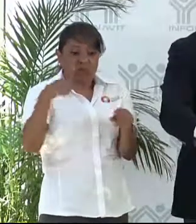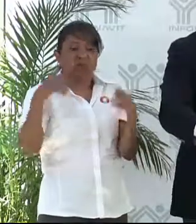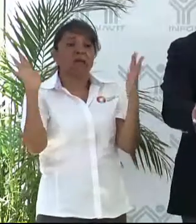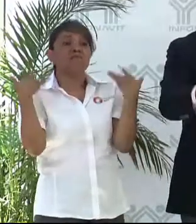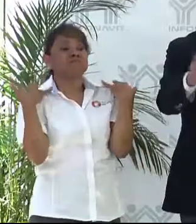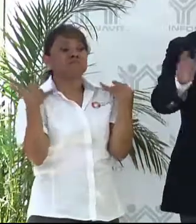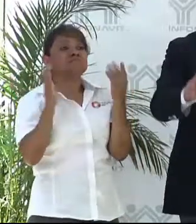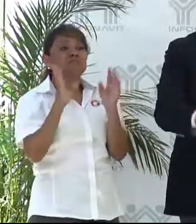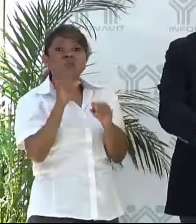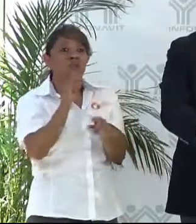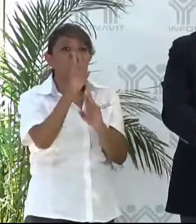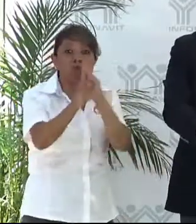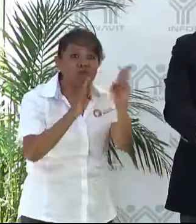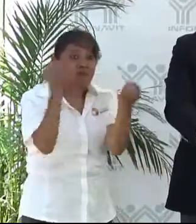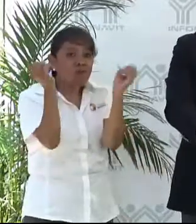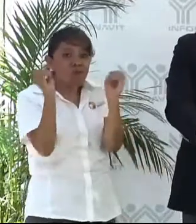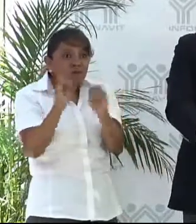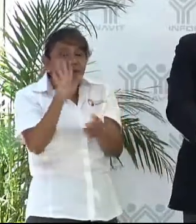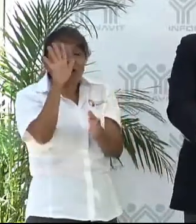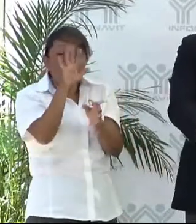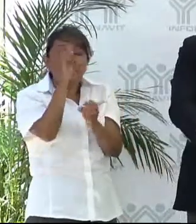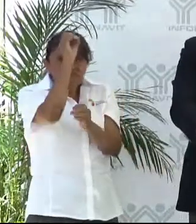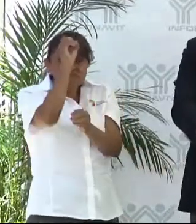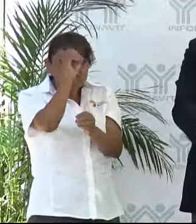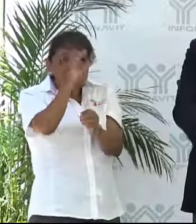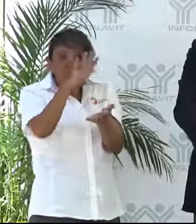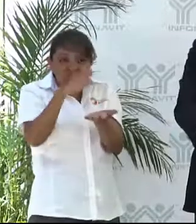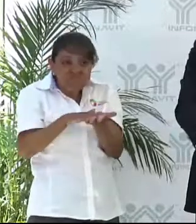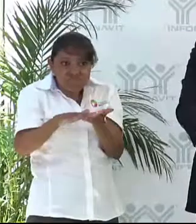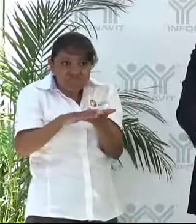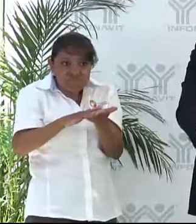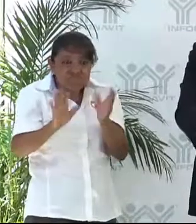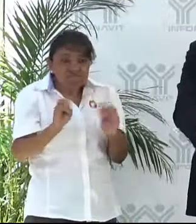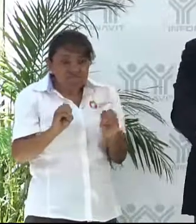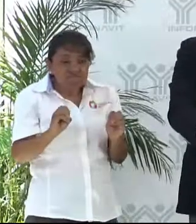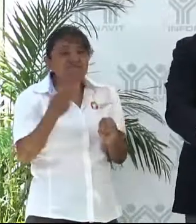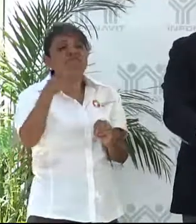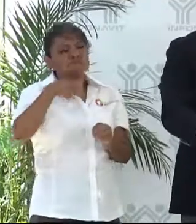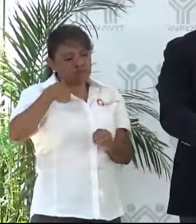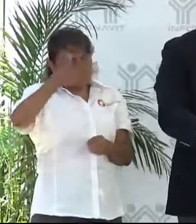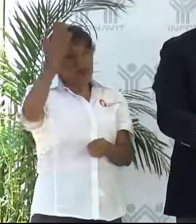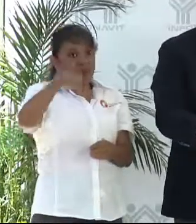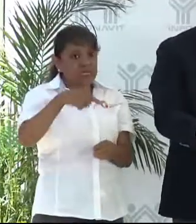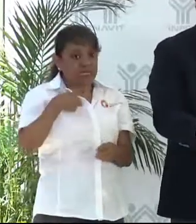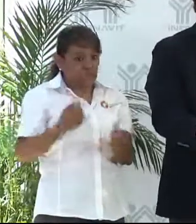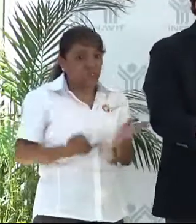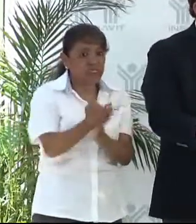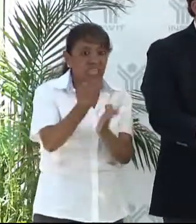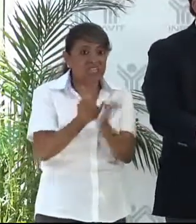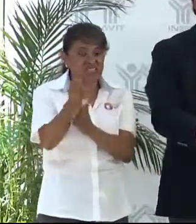pero no hubo resultados en el Estado. Yo sé que mis decisiones de cambiar